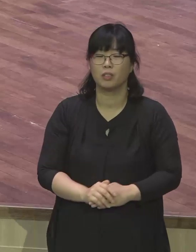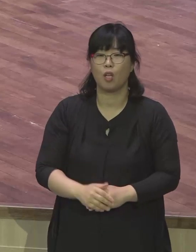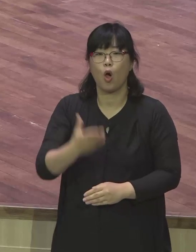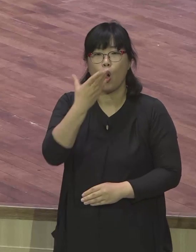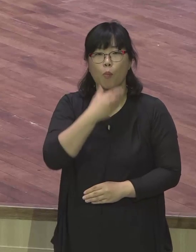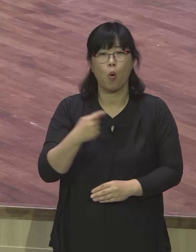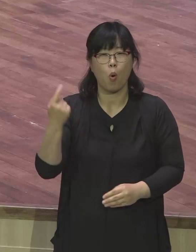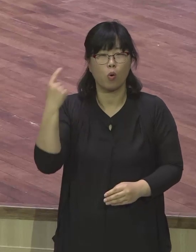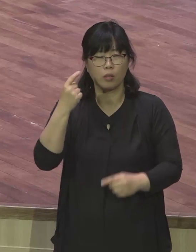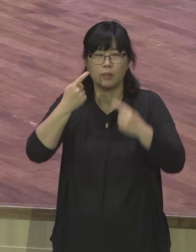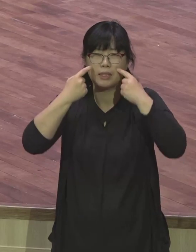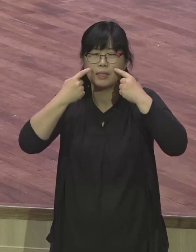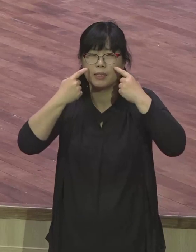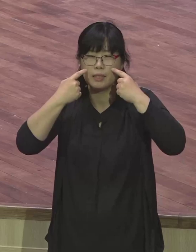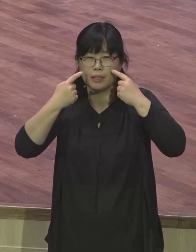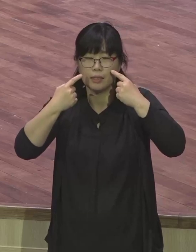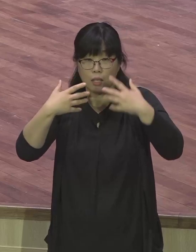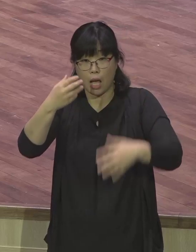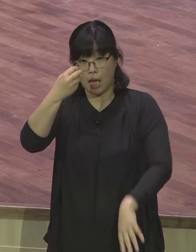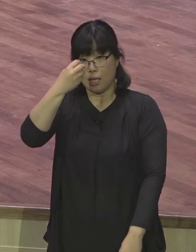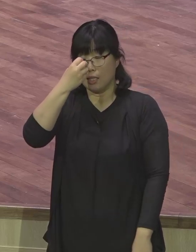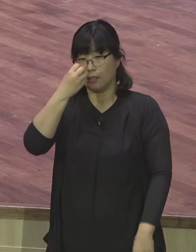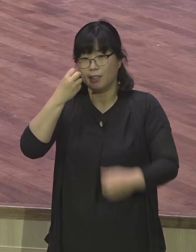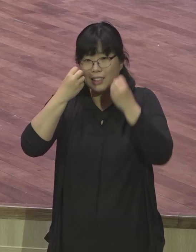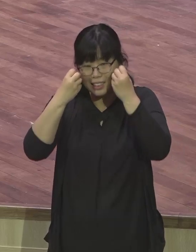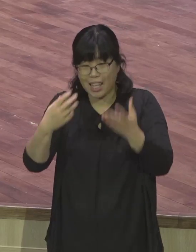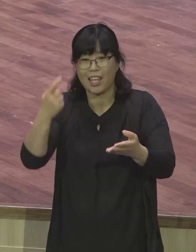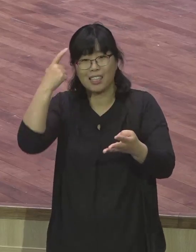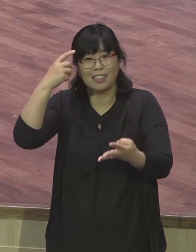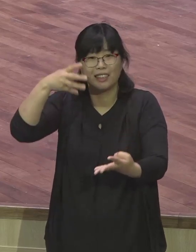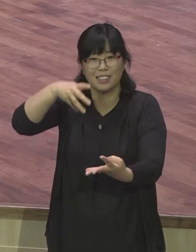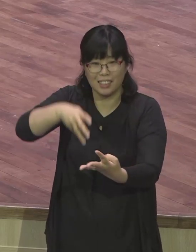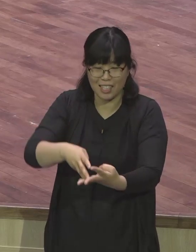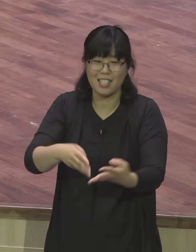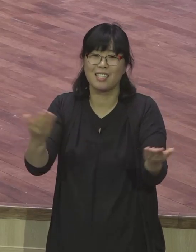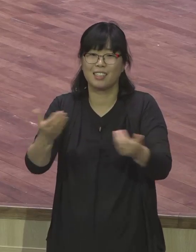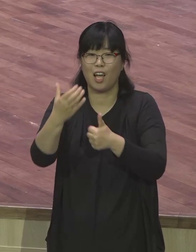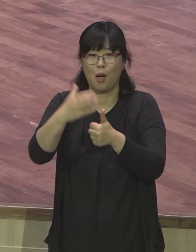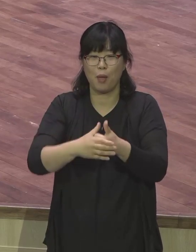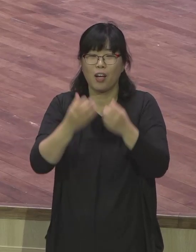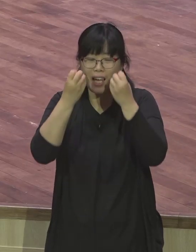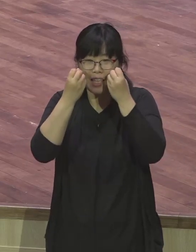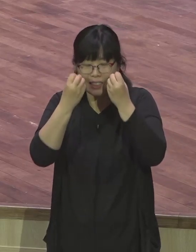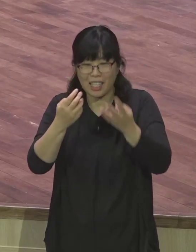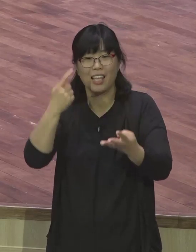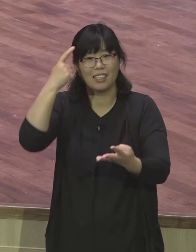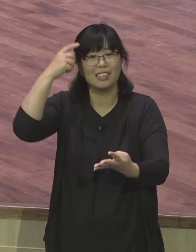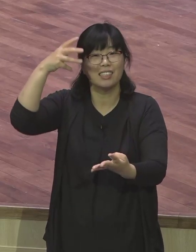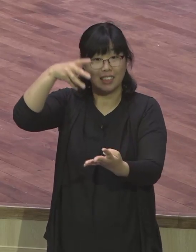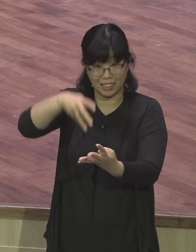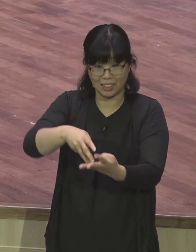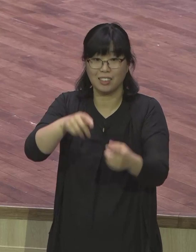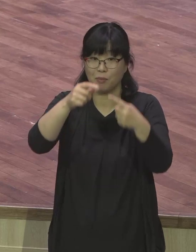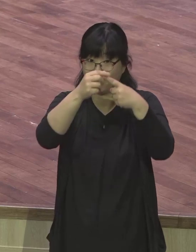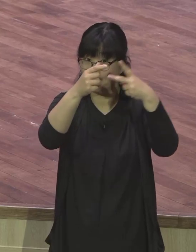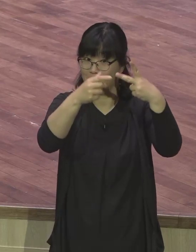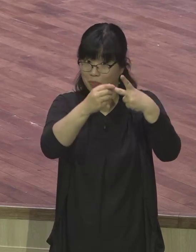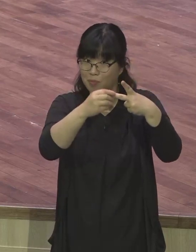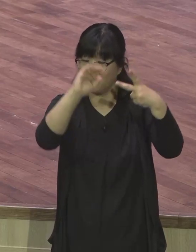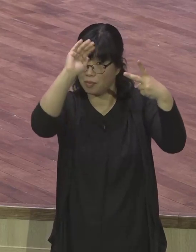말씀을 나눴습니다 하나님 바울처럼 또 아나니아처럼 보금과 사명의 세틀 속에서 하나님께 쓰임받는